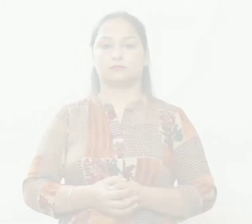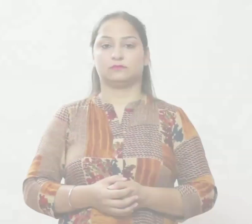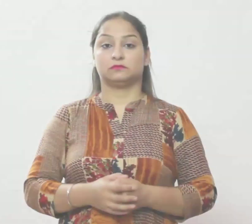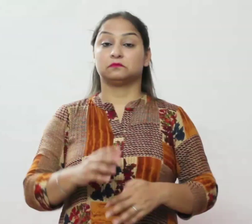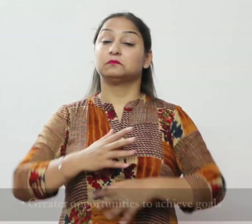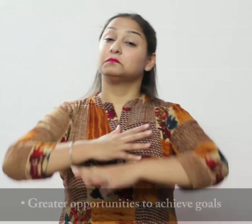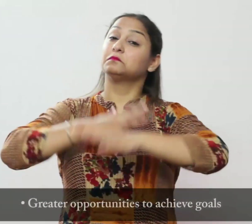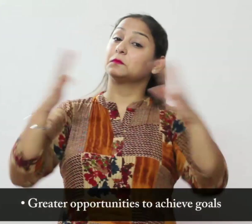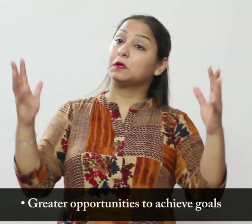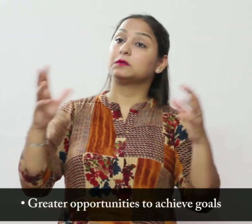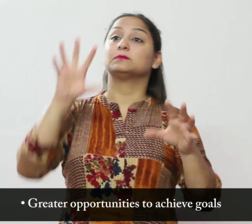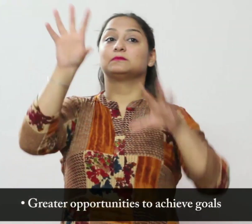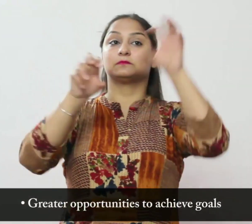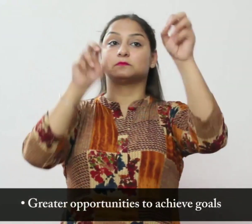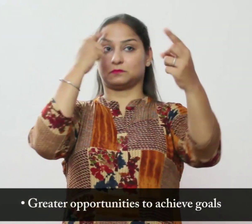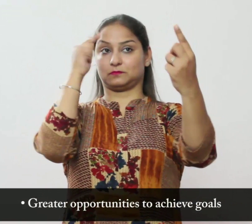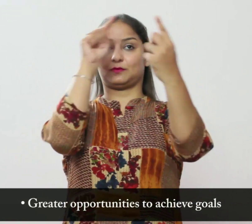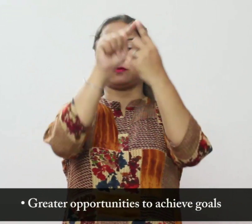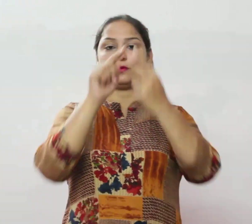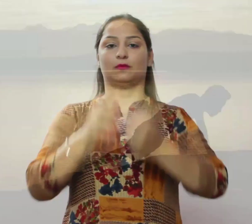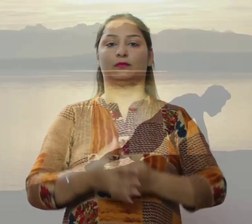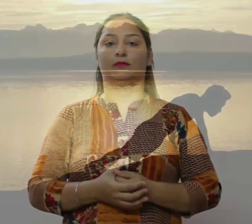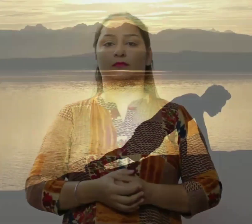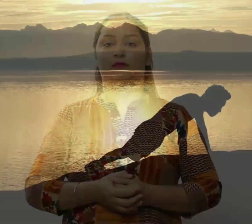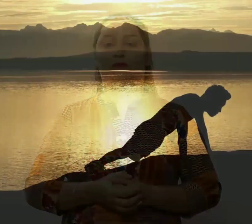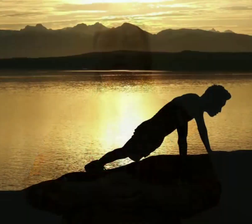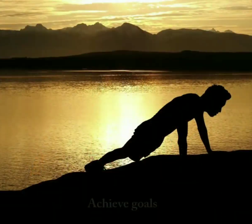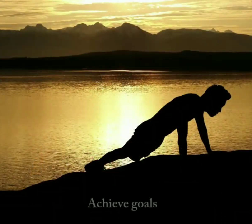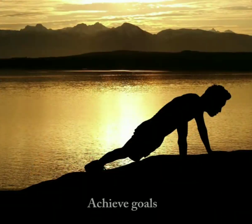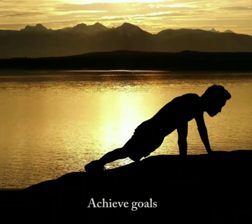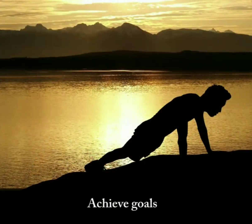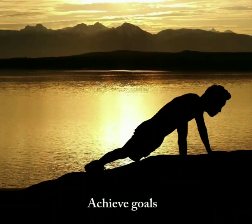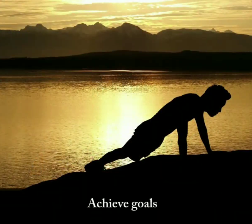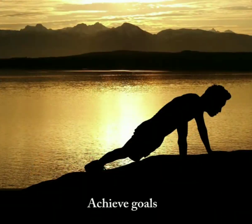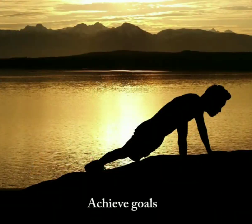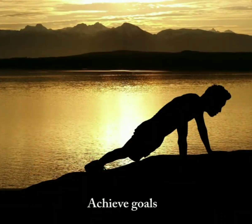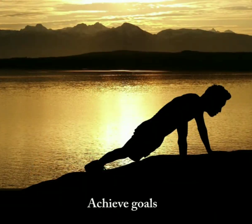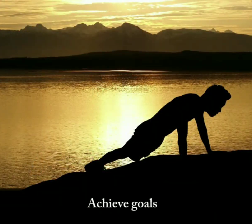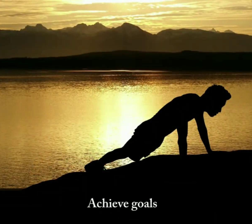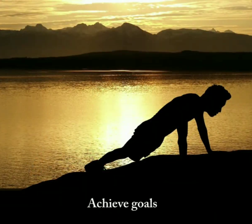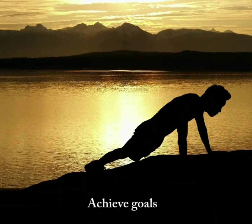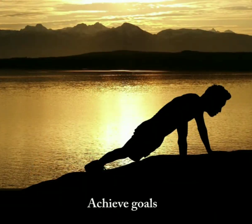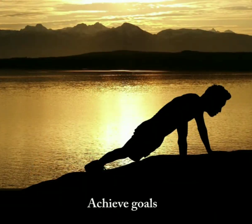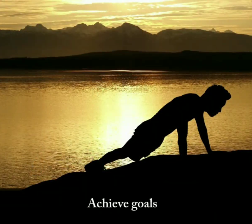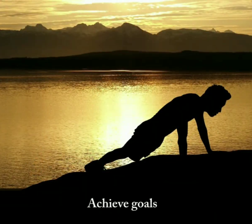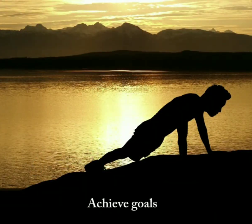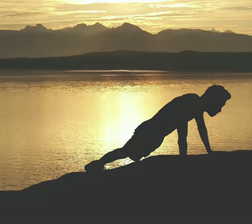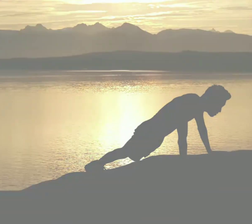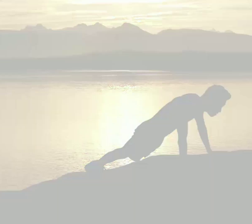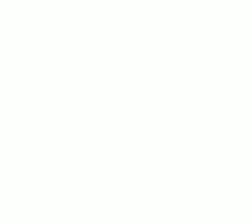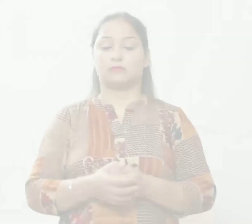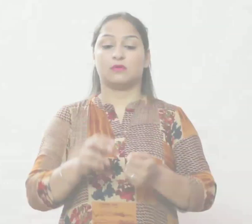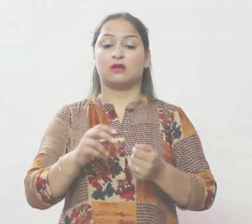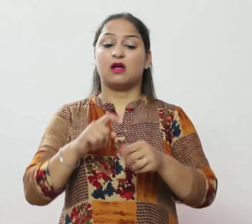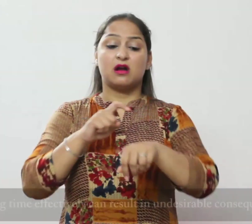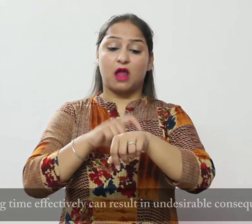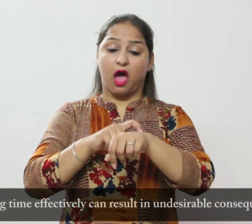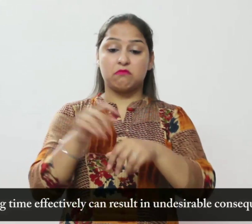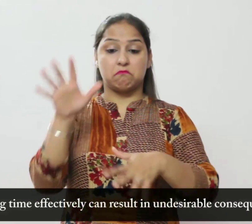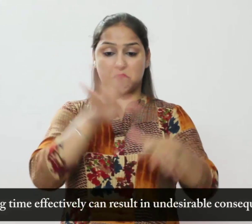लक्षो को प्राप्त करने के लिए अधिक से अधिक अफसर लक्षे प्राप्ती प्रवावी